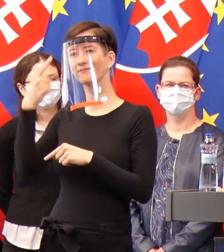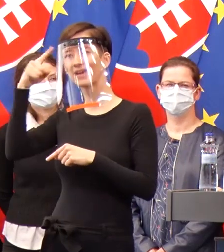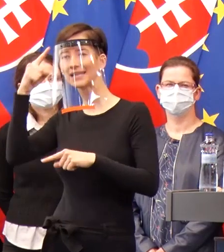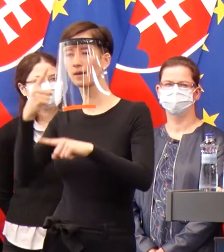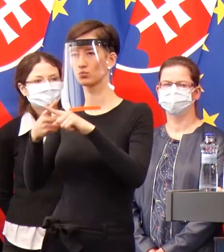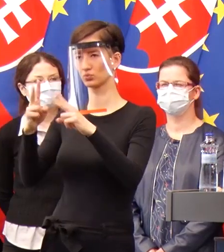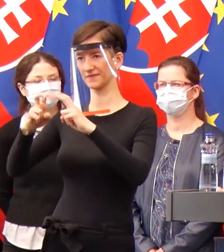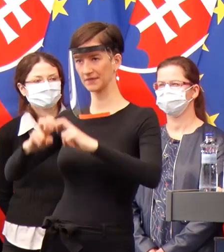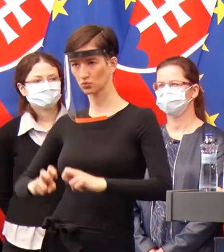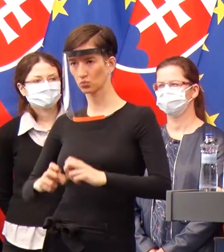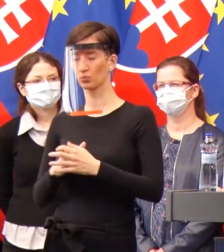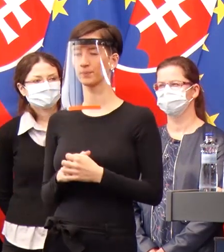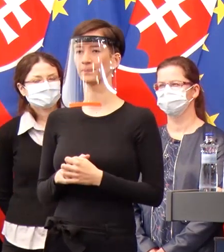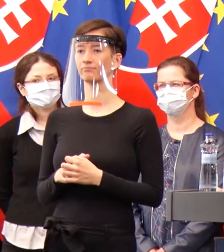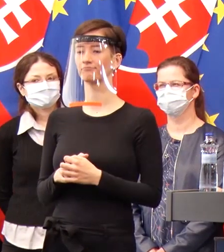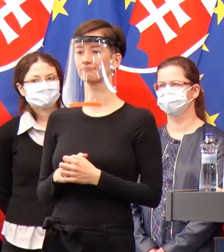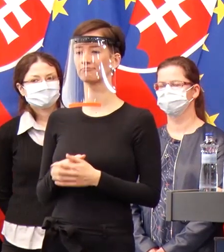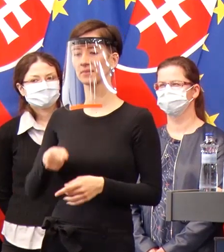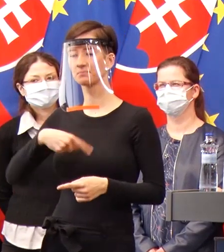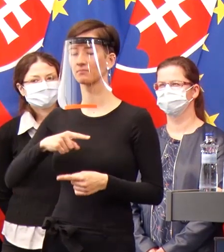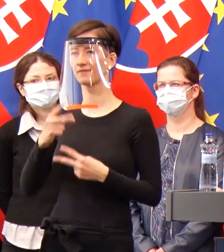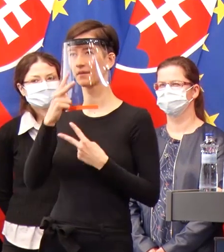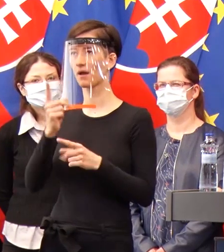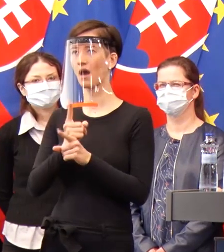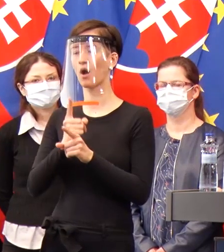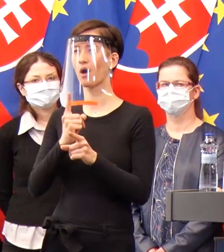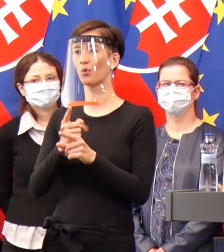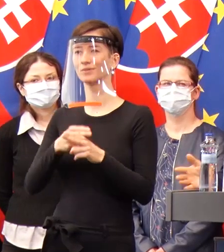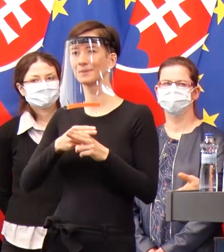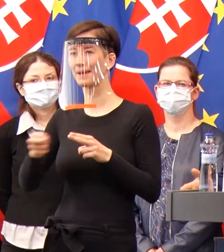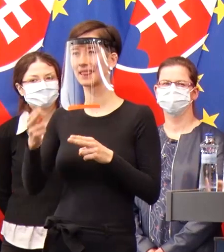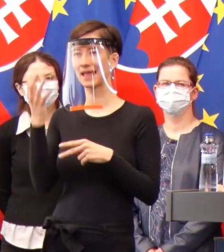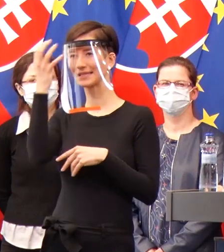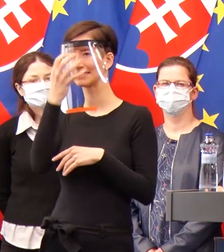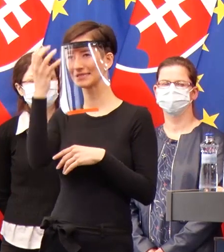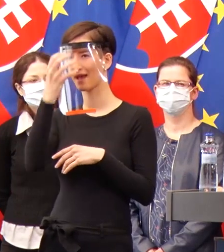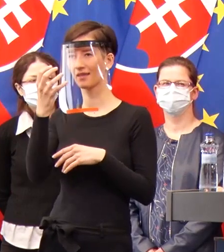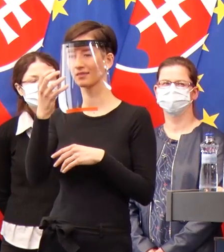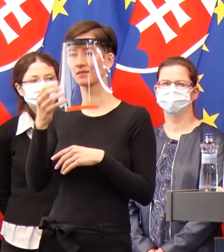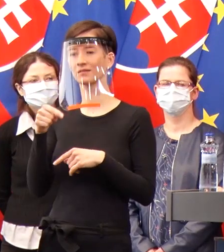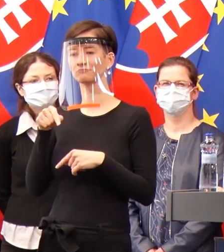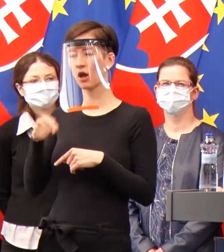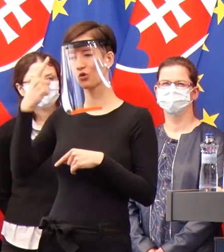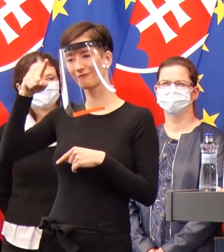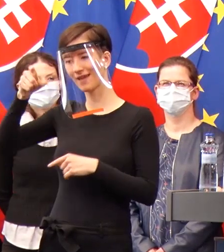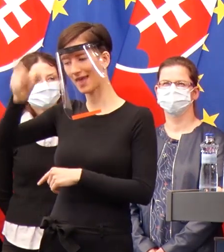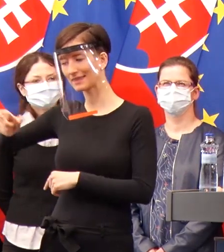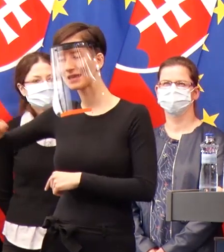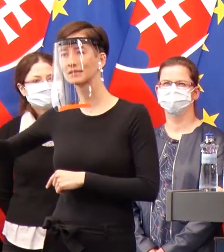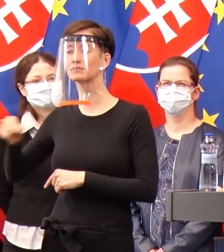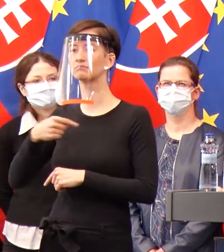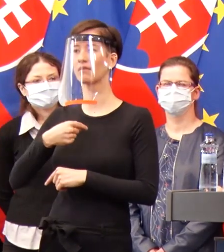v podstate splnený sen, že môžeme ako komerční vedci byť súčasťou